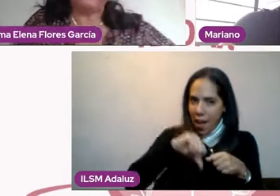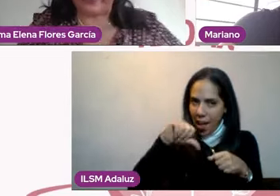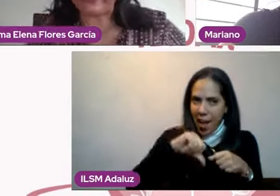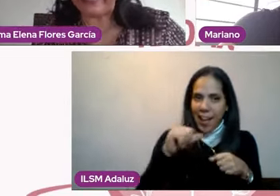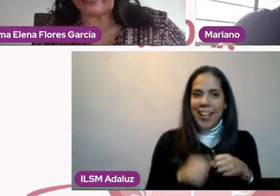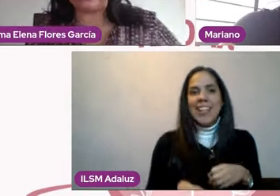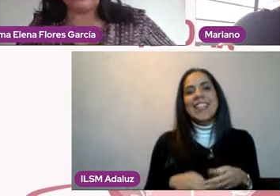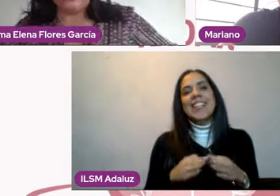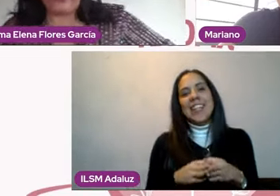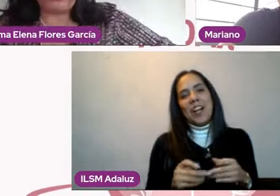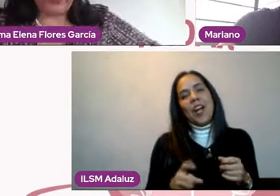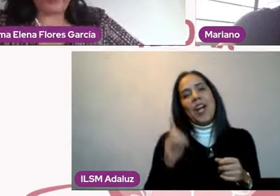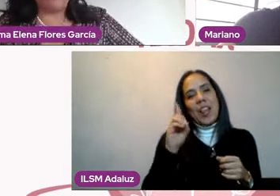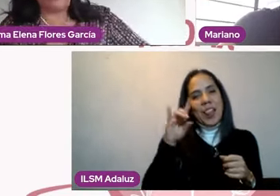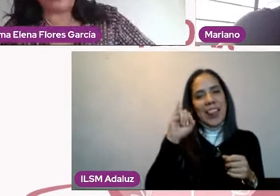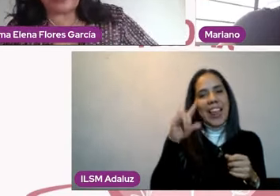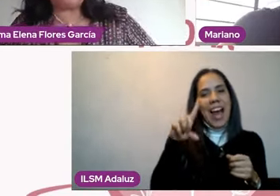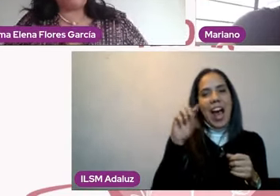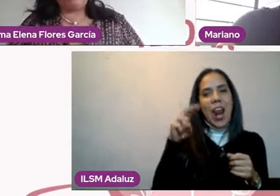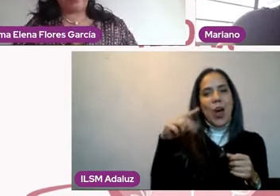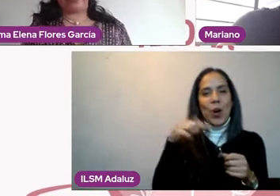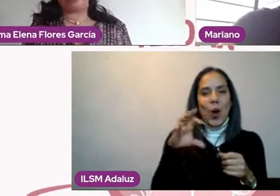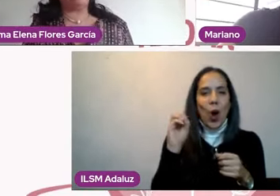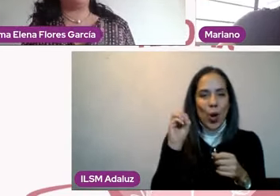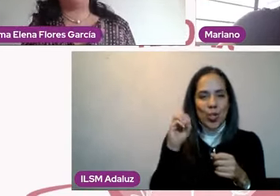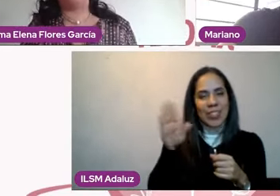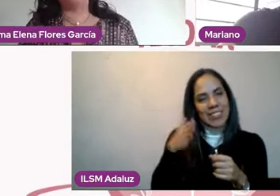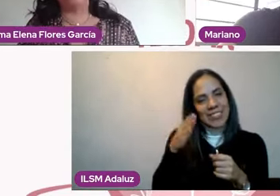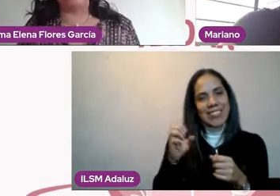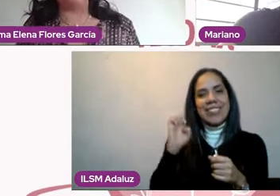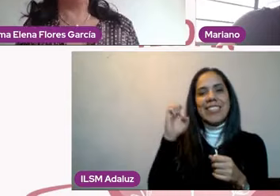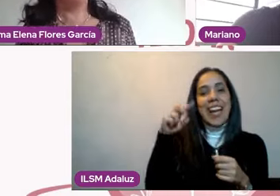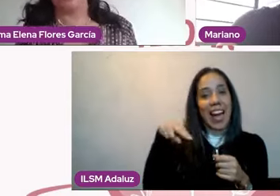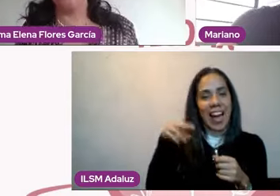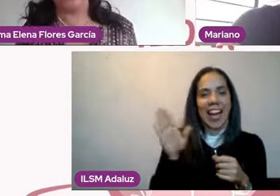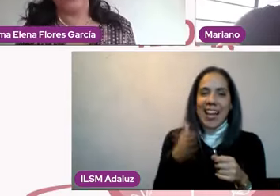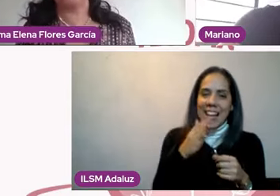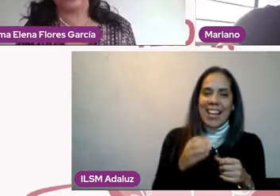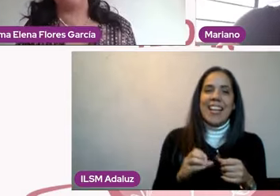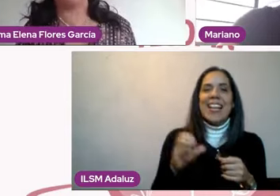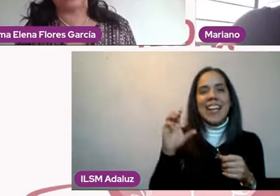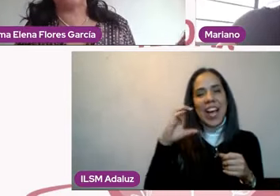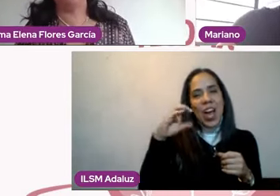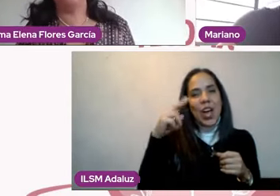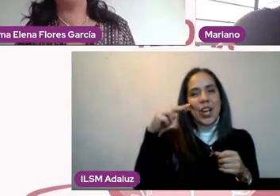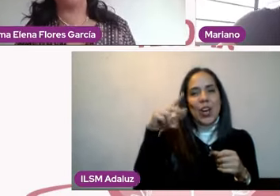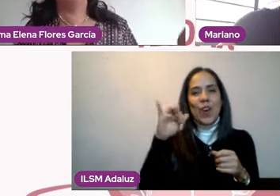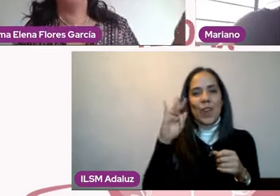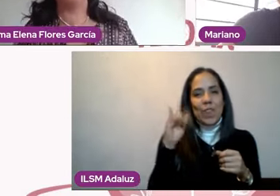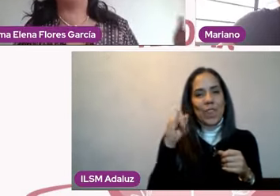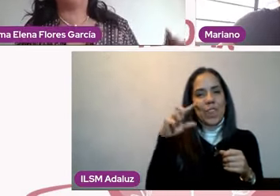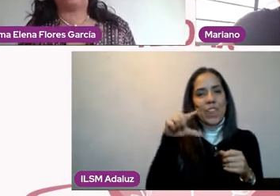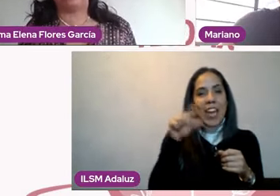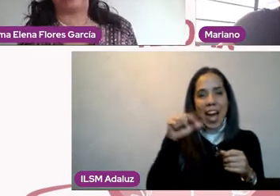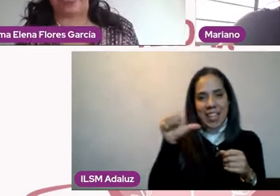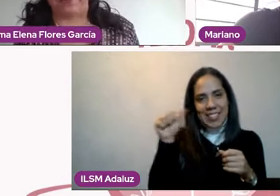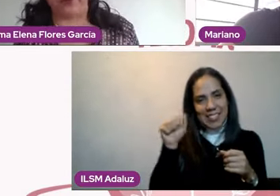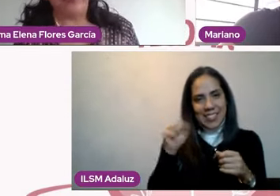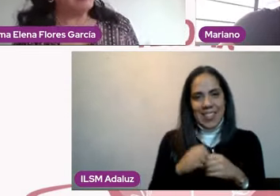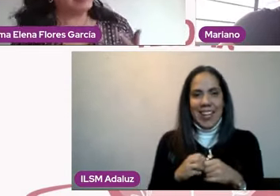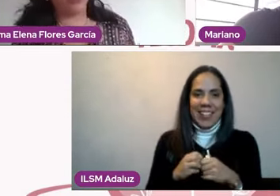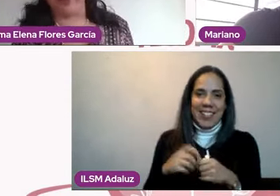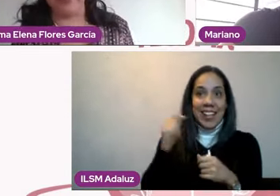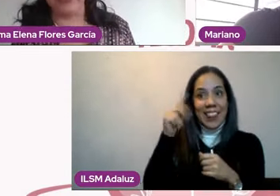Muchísimas gracias, doctor Mariano, de verdad que, bueno, yo ya no puedo ser, porque hace muchos, muchos meses